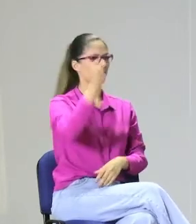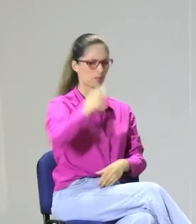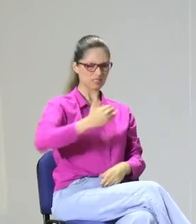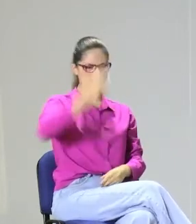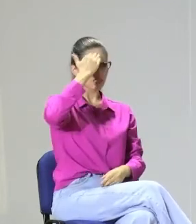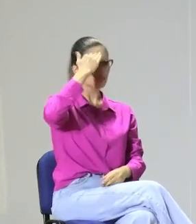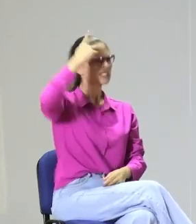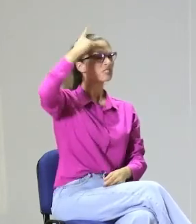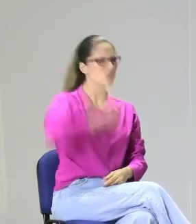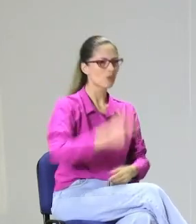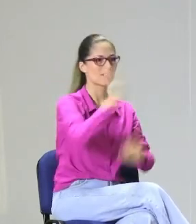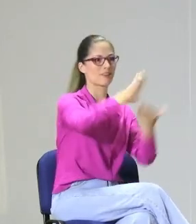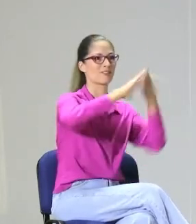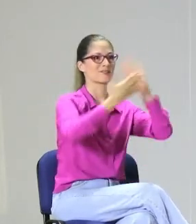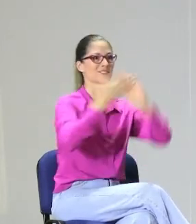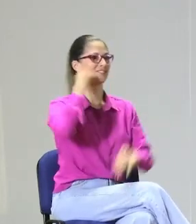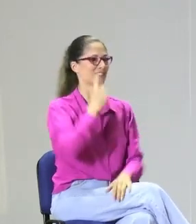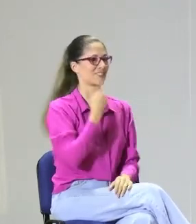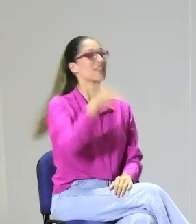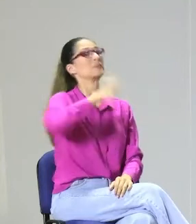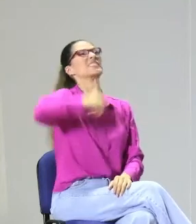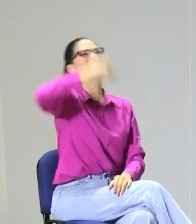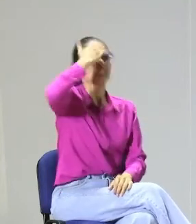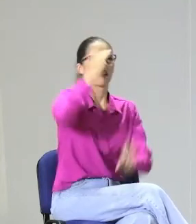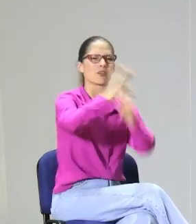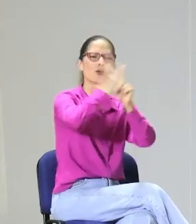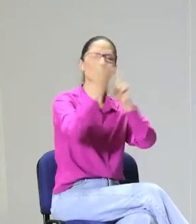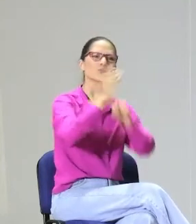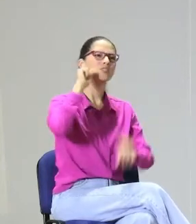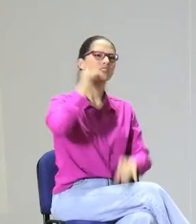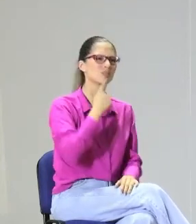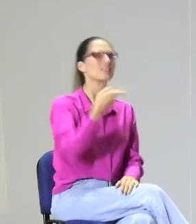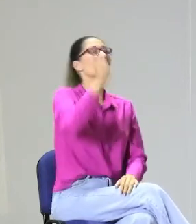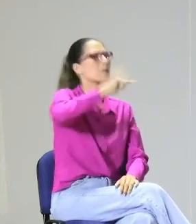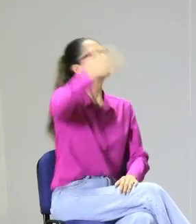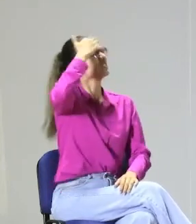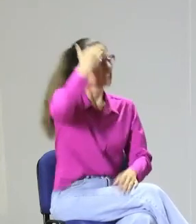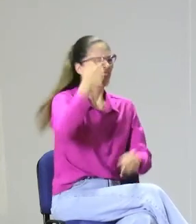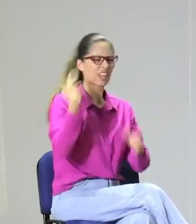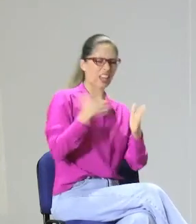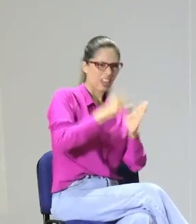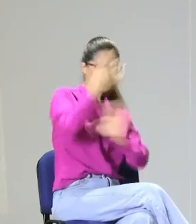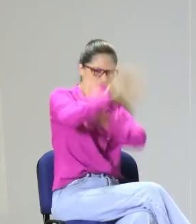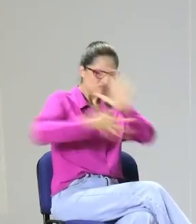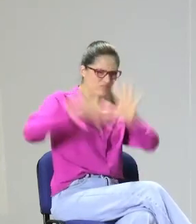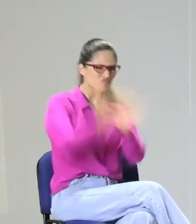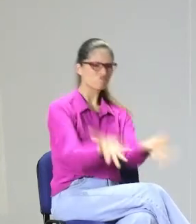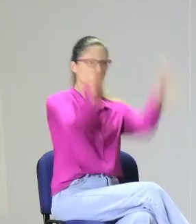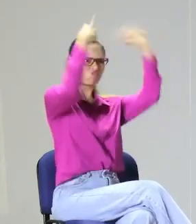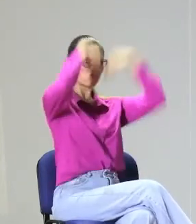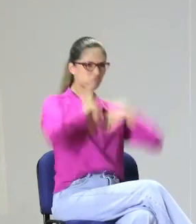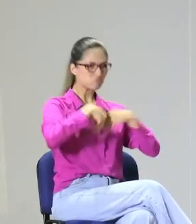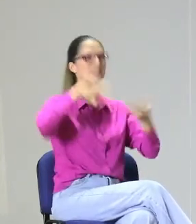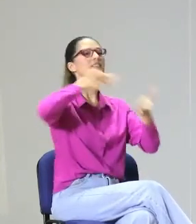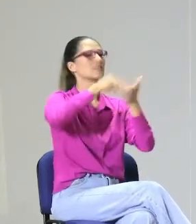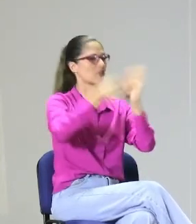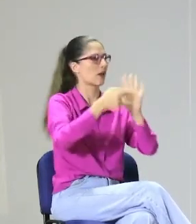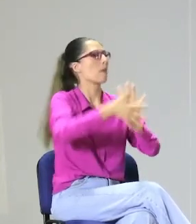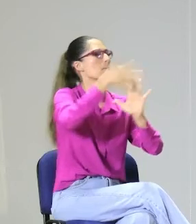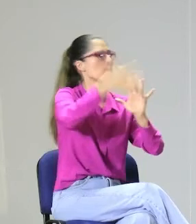es socio, que sabe ese contexto del movimiento asociativo de las personas sordas, que reconoce esos factores culturales